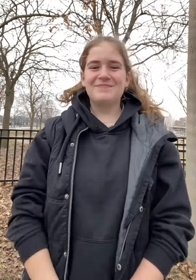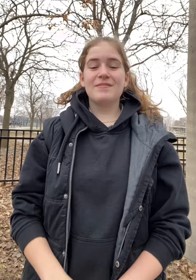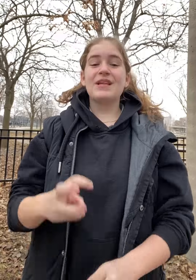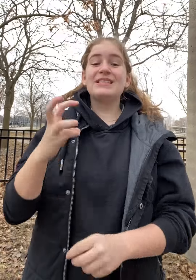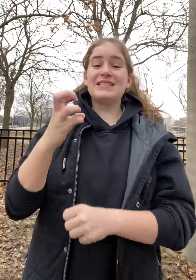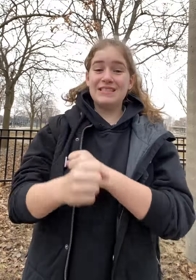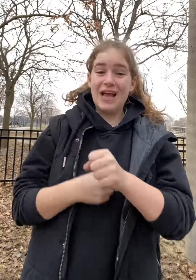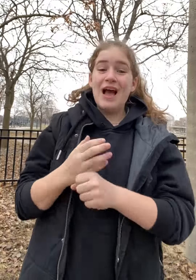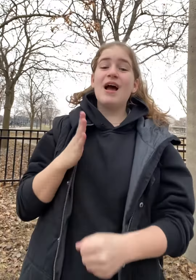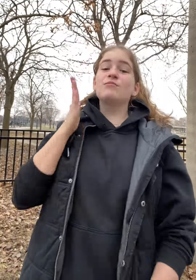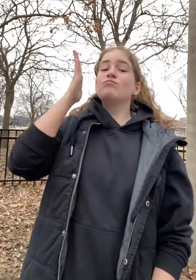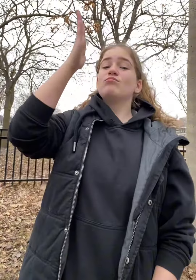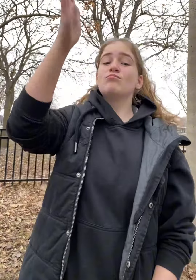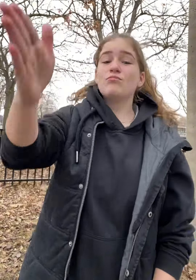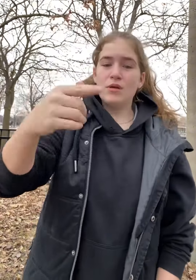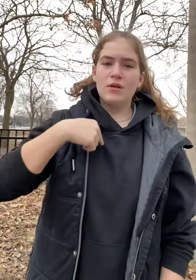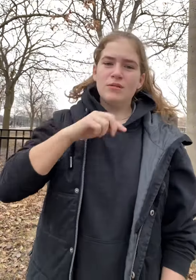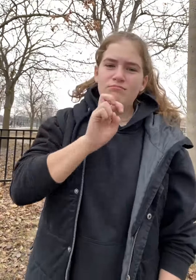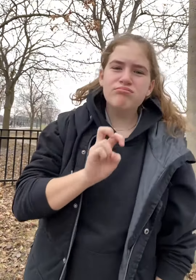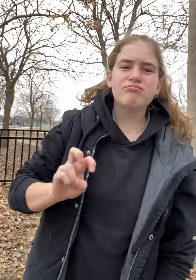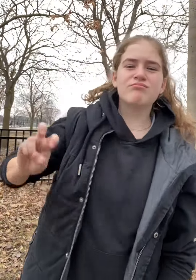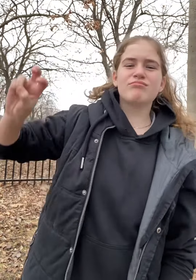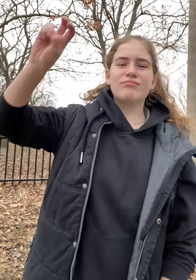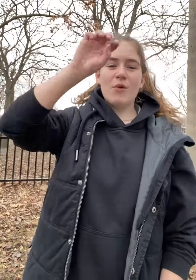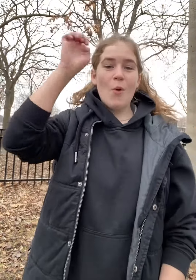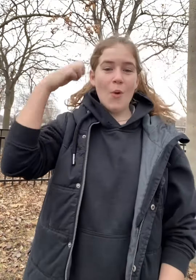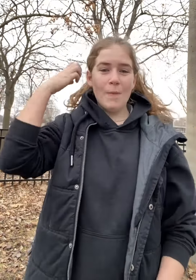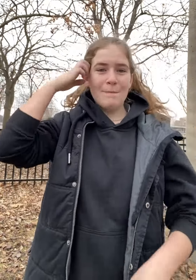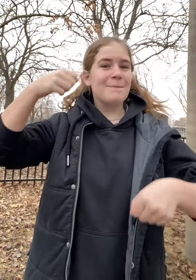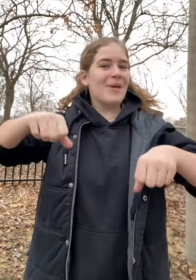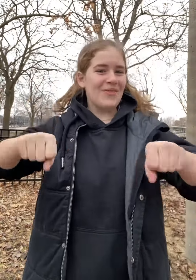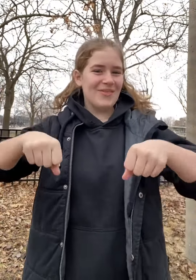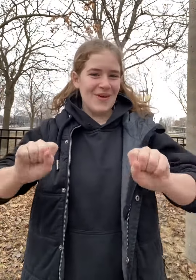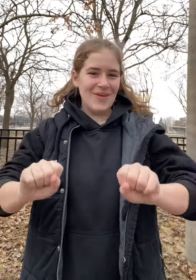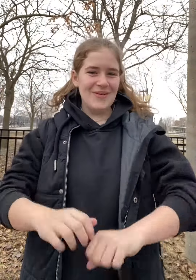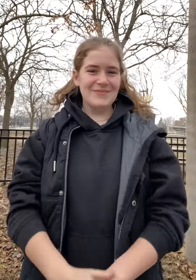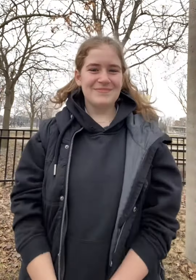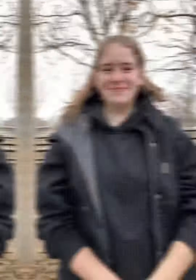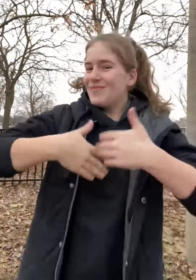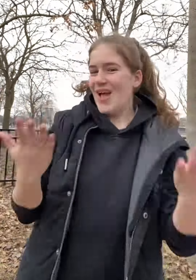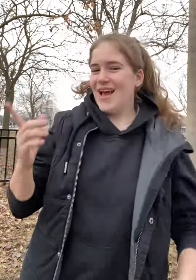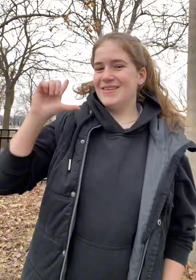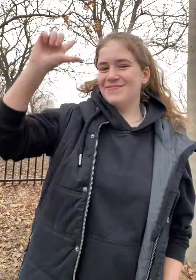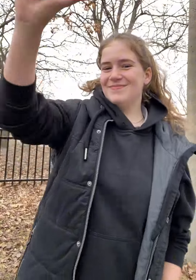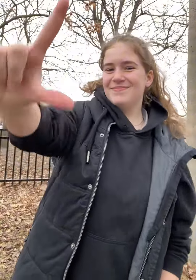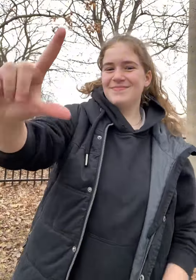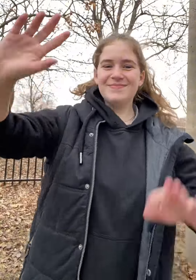Dans six ans, je vais faire le tour de l'Europe en moto. Voilà! À lundi prochain! Bye! Bye!